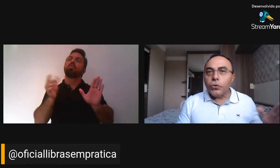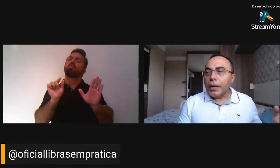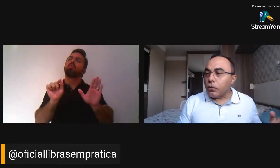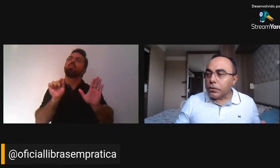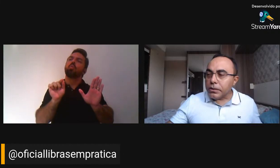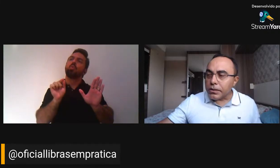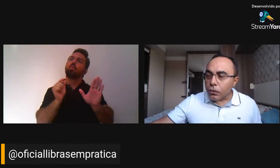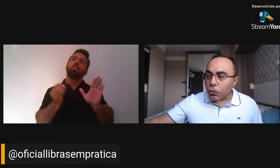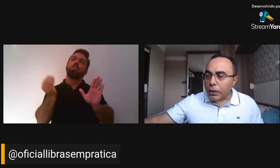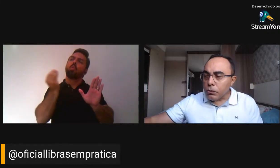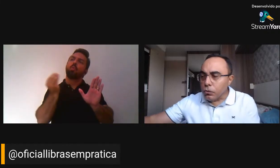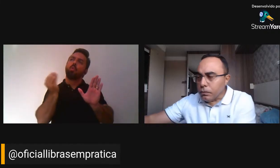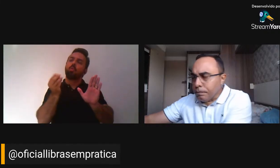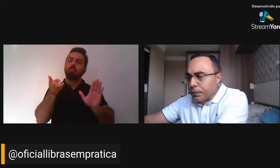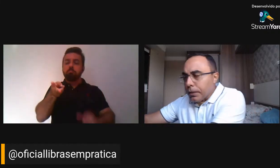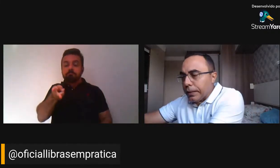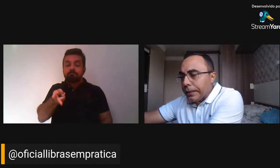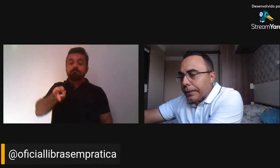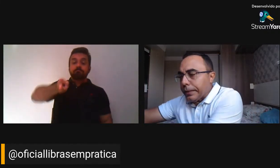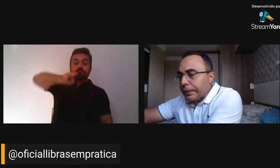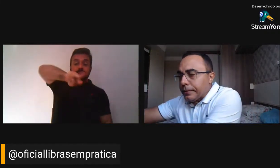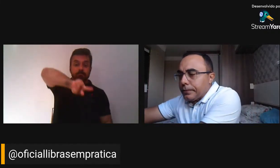e foi o que aconteceu quando